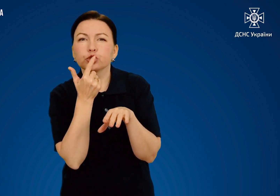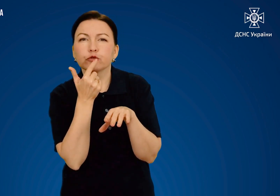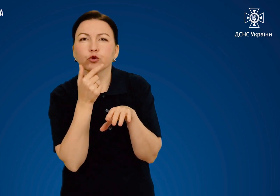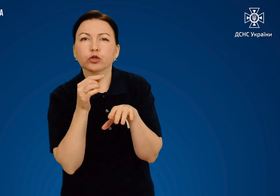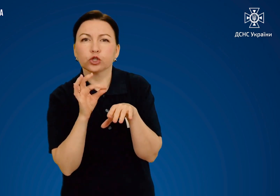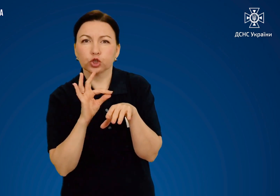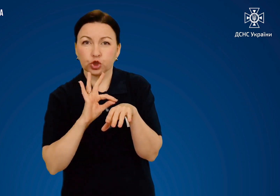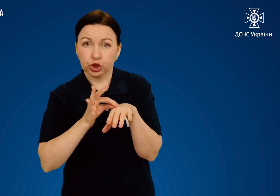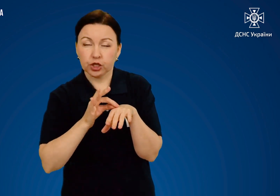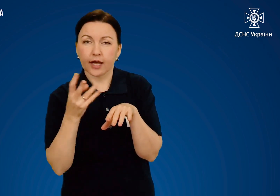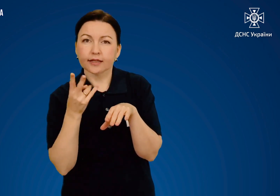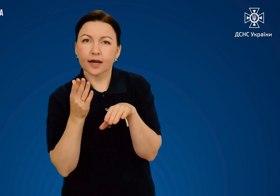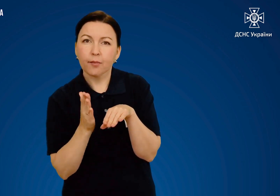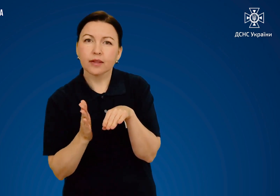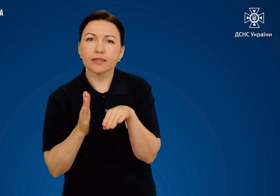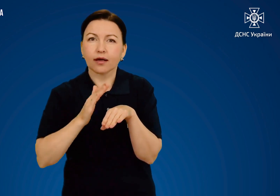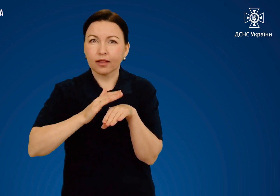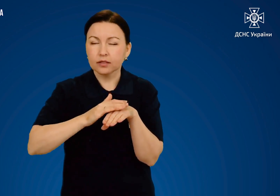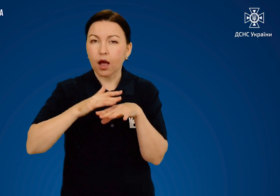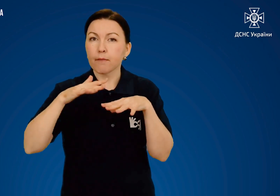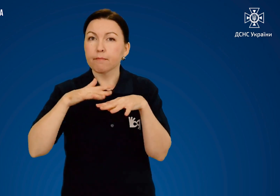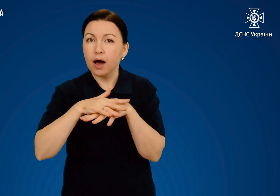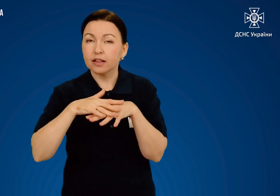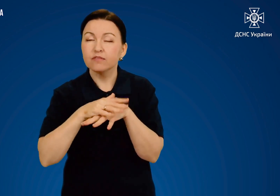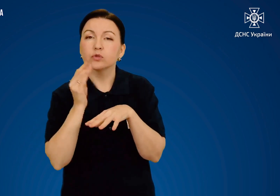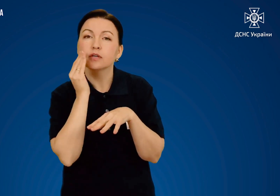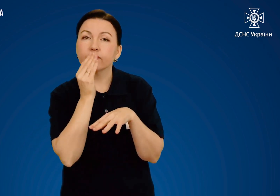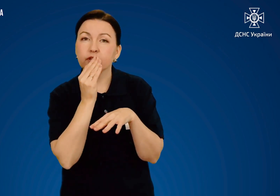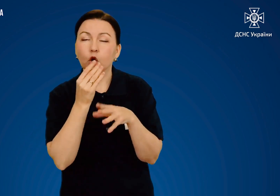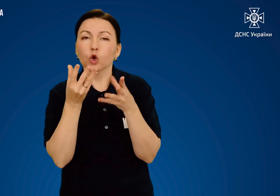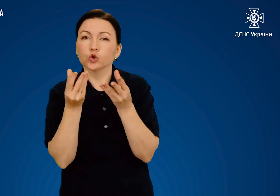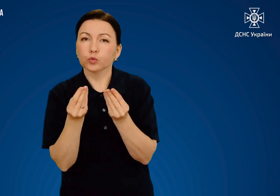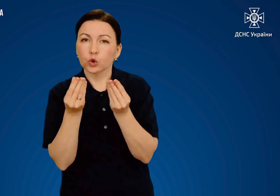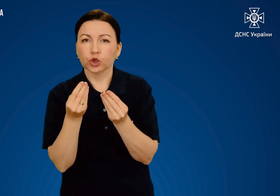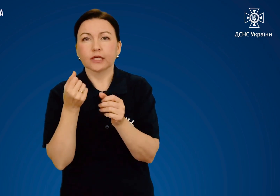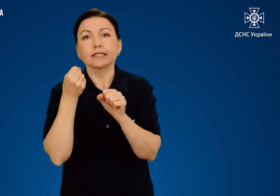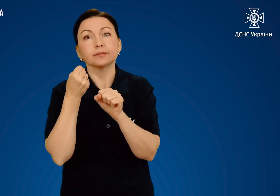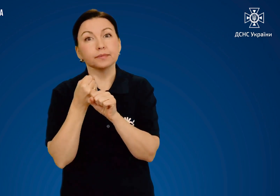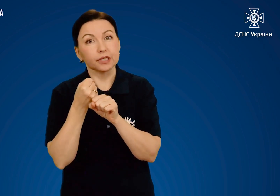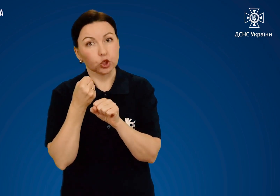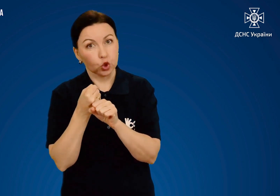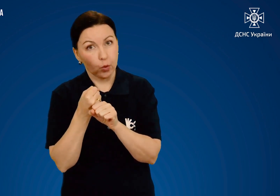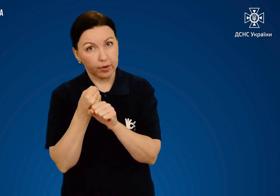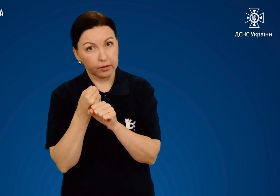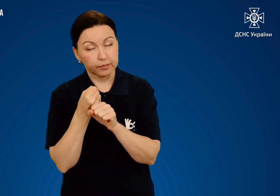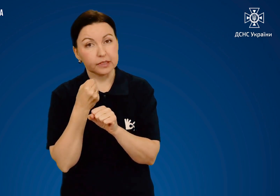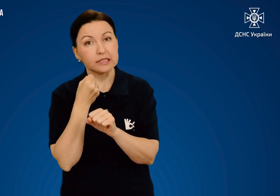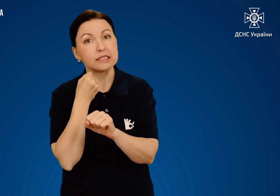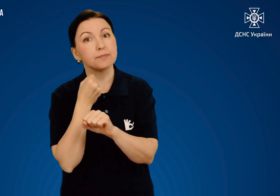на почервонілу шкіру необхідно накласти марливу серветку, змочену спиртом.